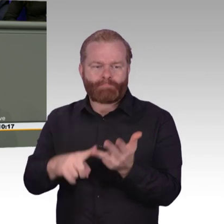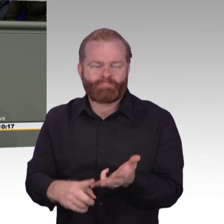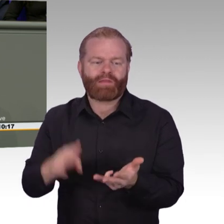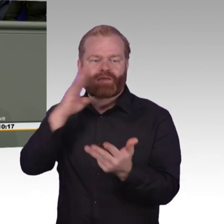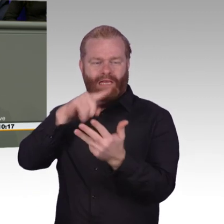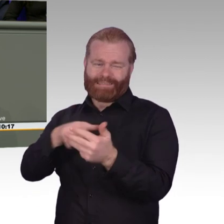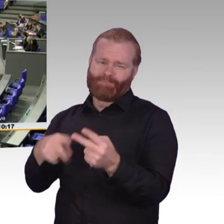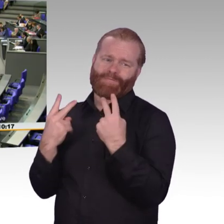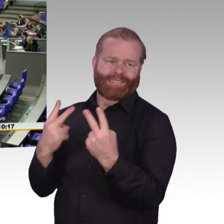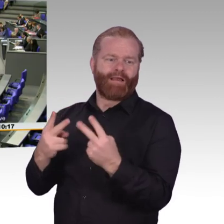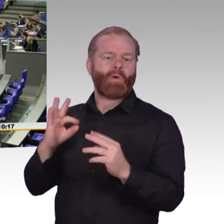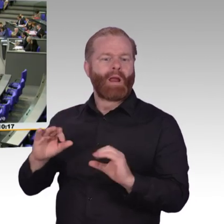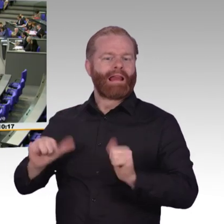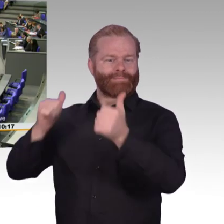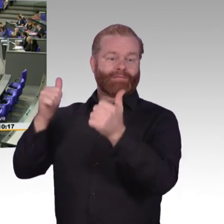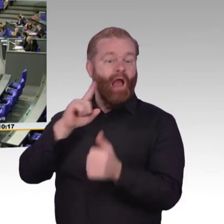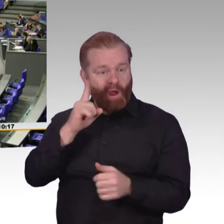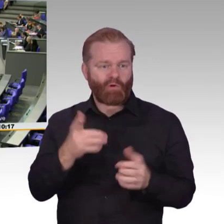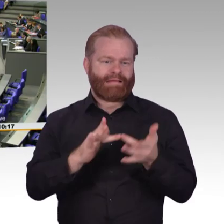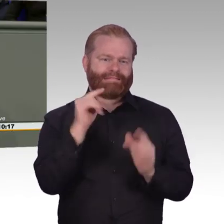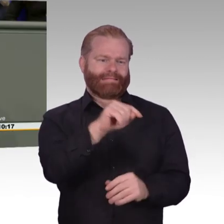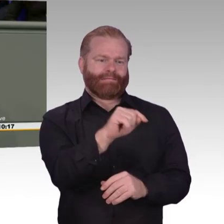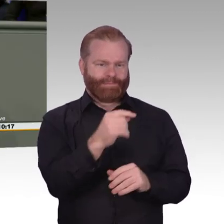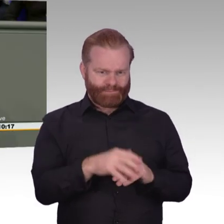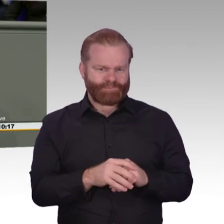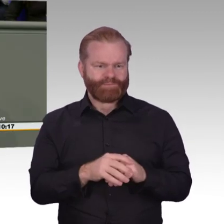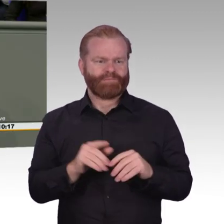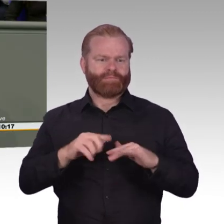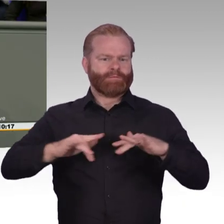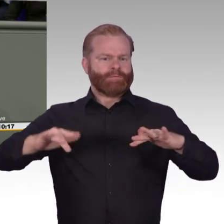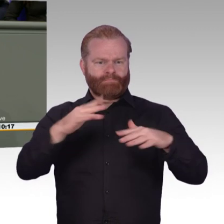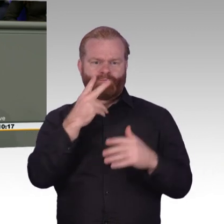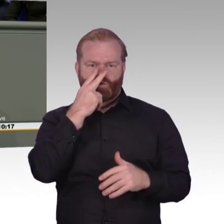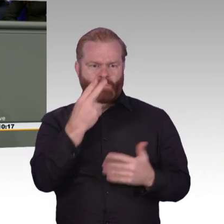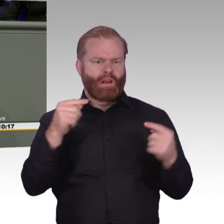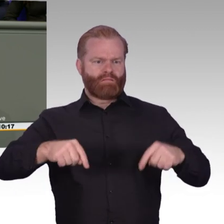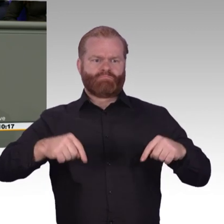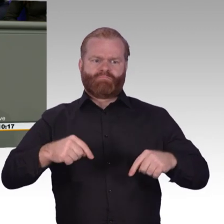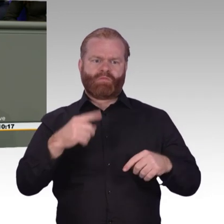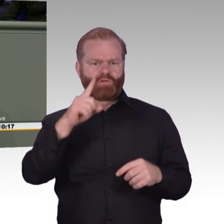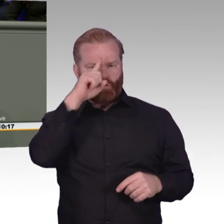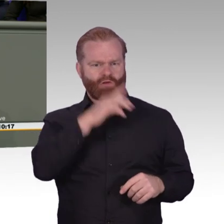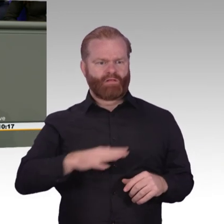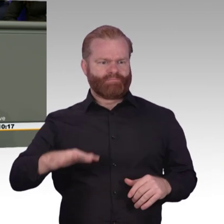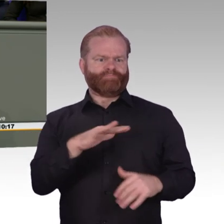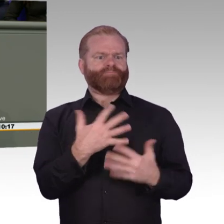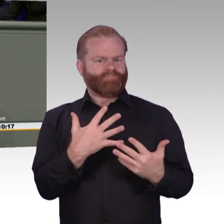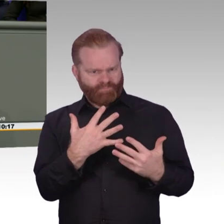Nur wer Technik selbst entwickelt, kann diese mitgestalten. Unsere Werte müssen hierbei geteilt